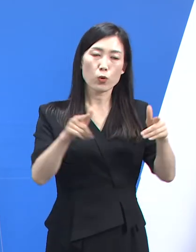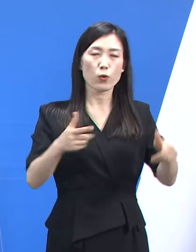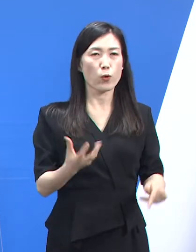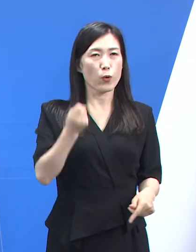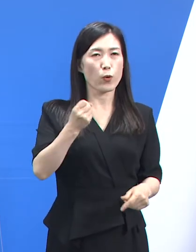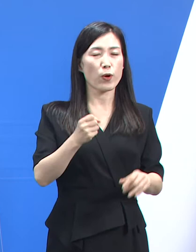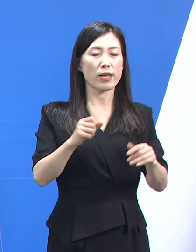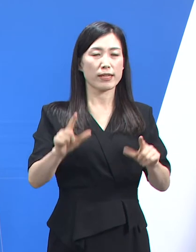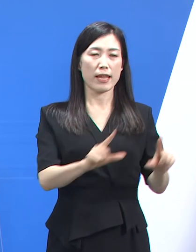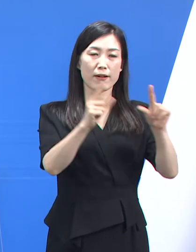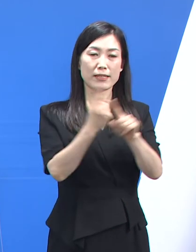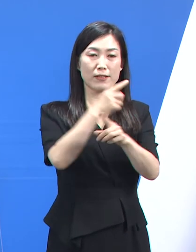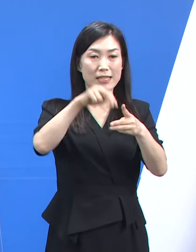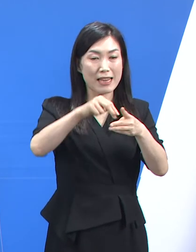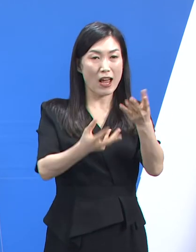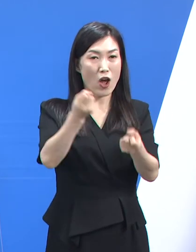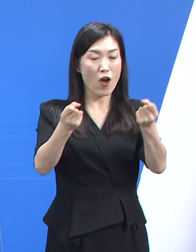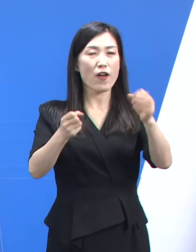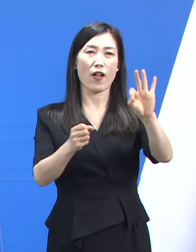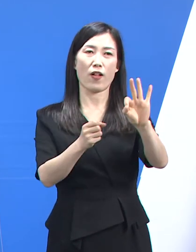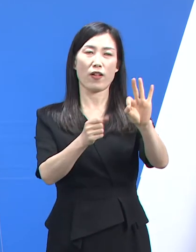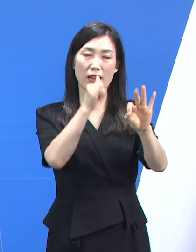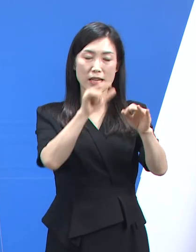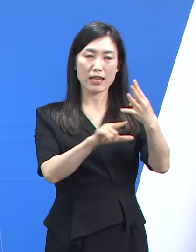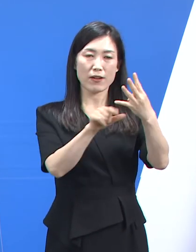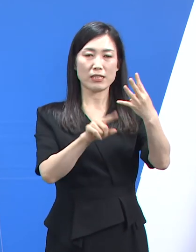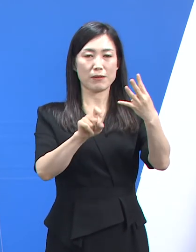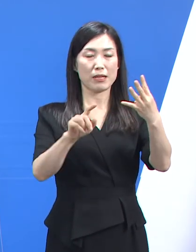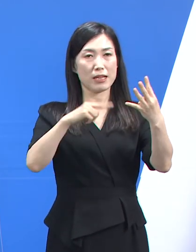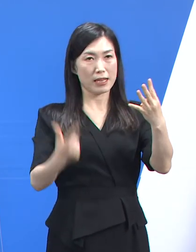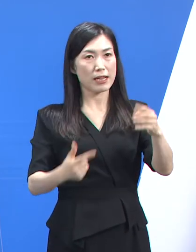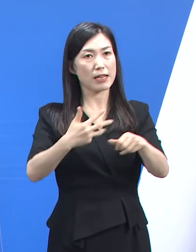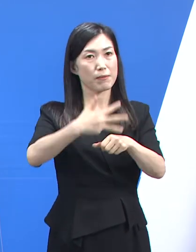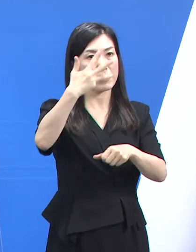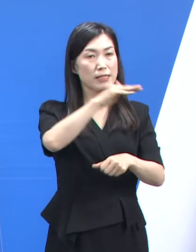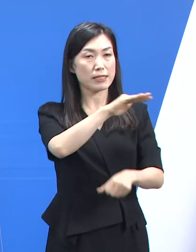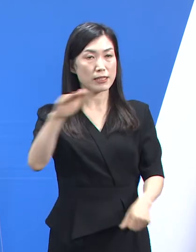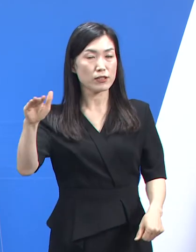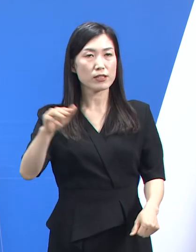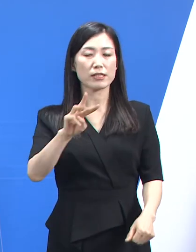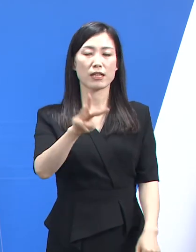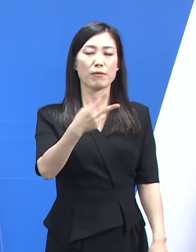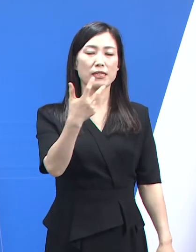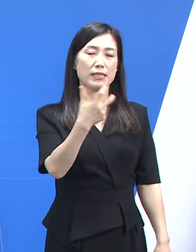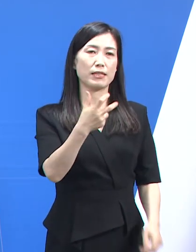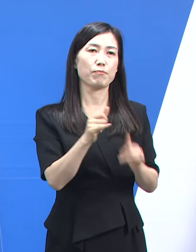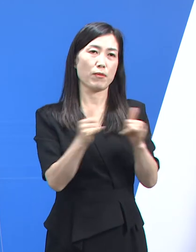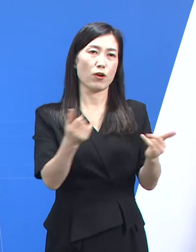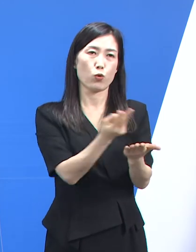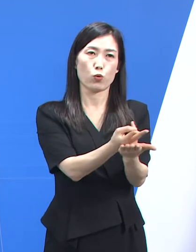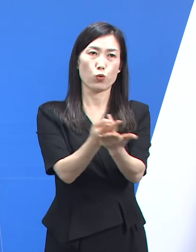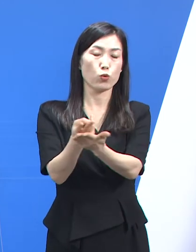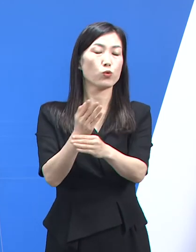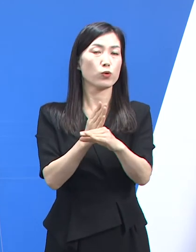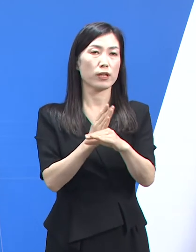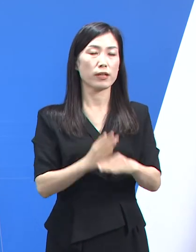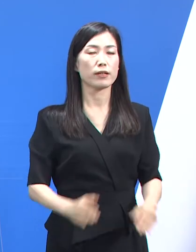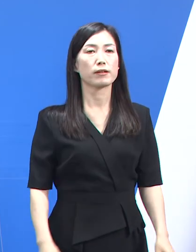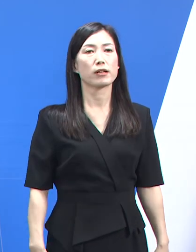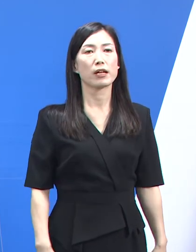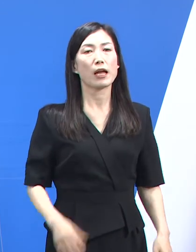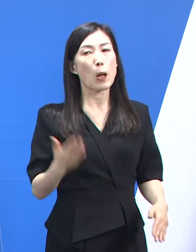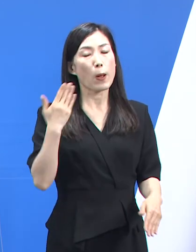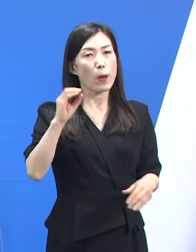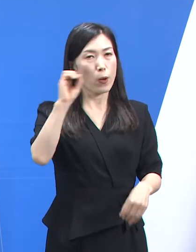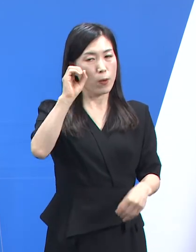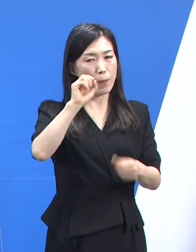총 10개의 생활치료센터에는 4월 12일 18시 기준 370명이 입소해 있습니다. 최근